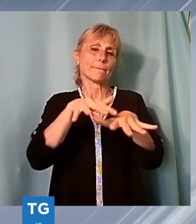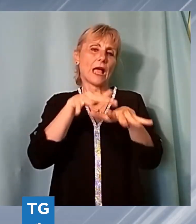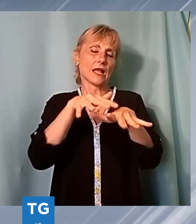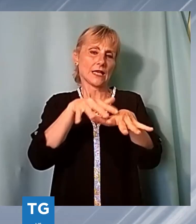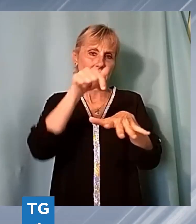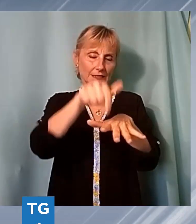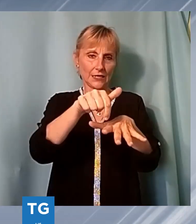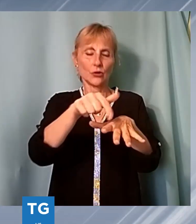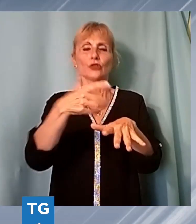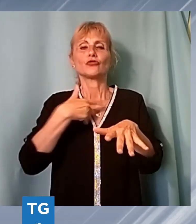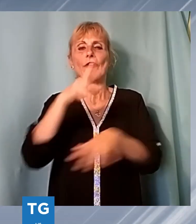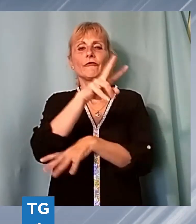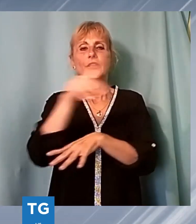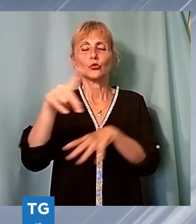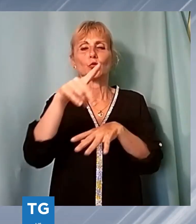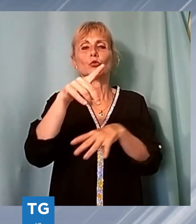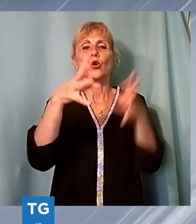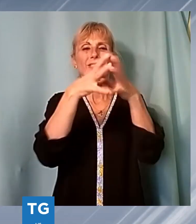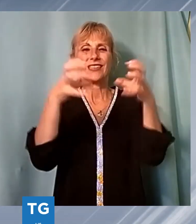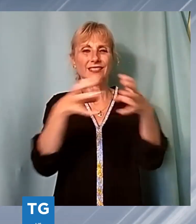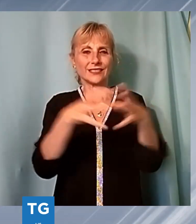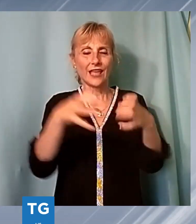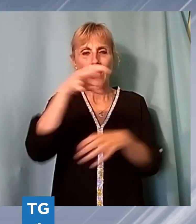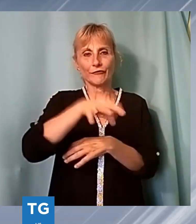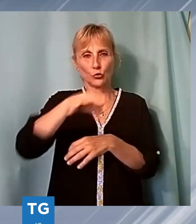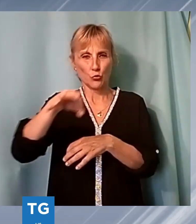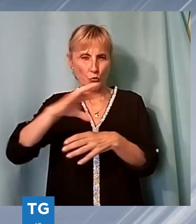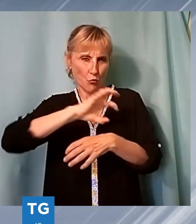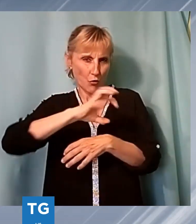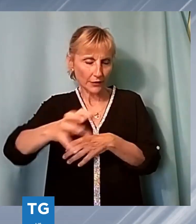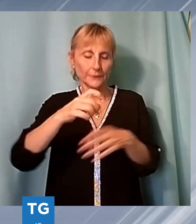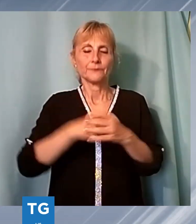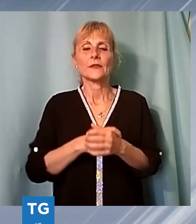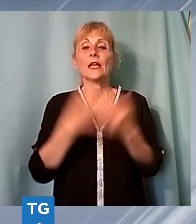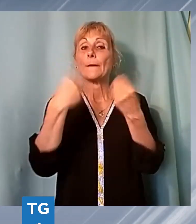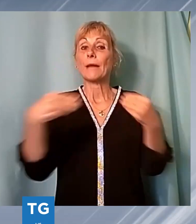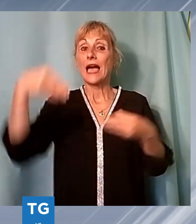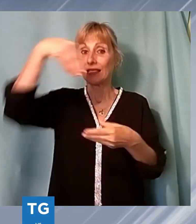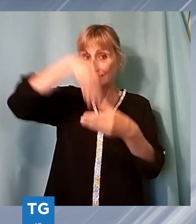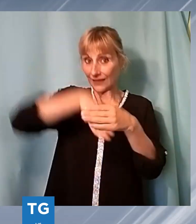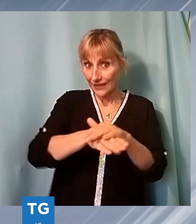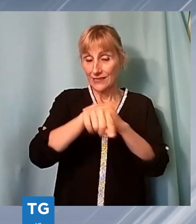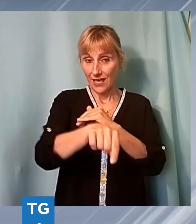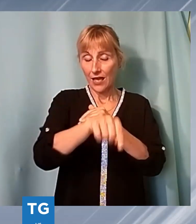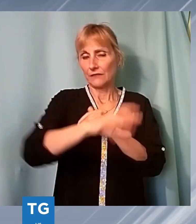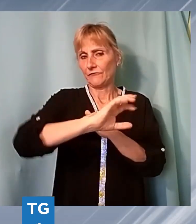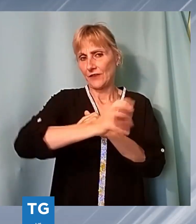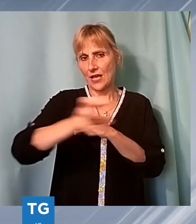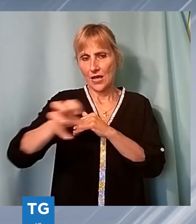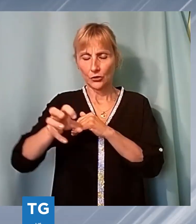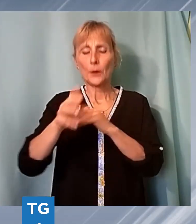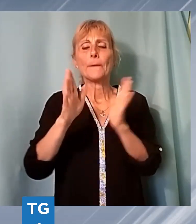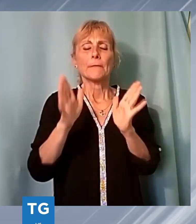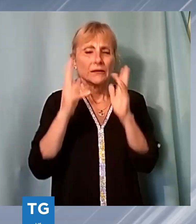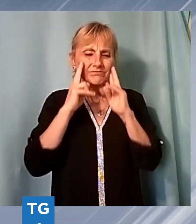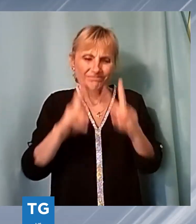ditte affittuarie. Il materiale all'interno, come confermato dai vigili del fuoco, è vario, ma da un primo esame non dovrebbero essere presenti